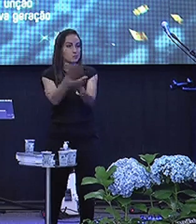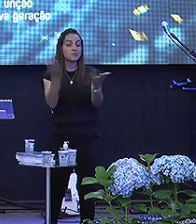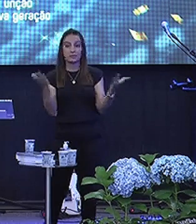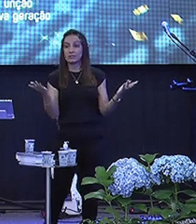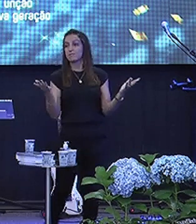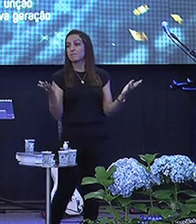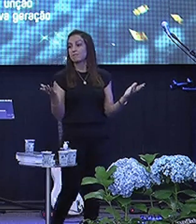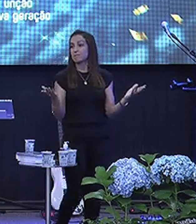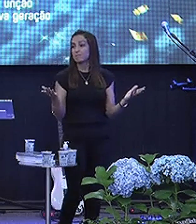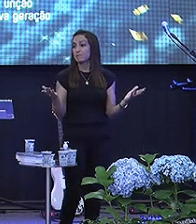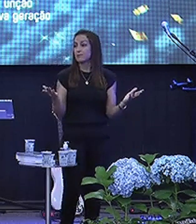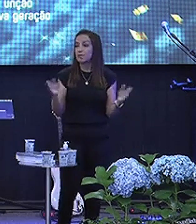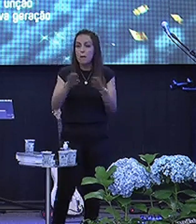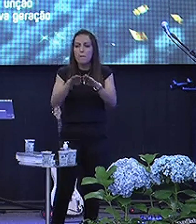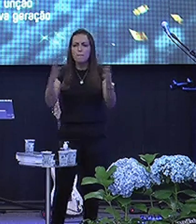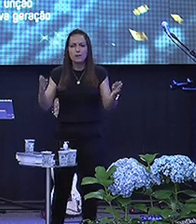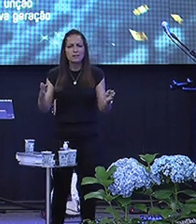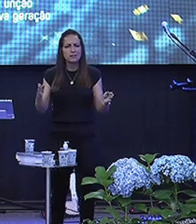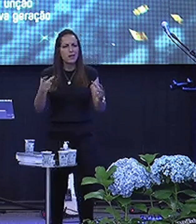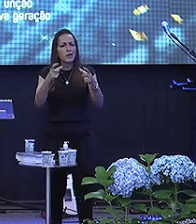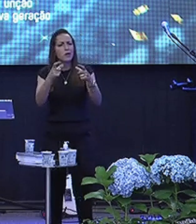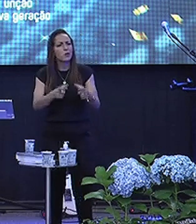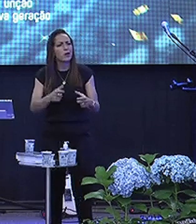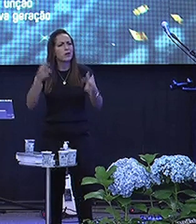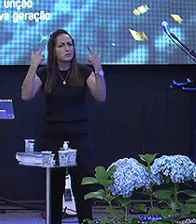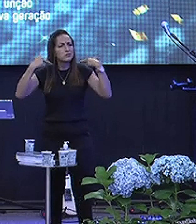Mesa é lugar De ovelha?